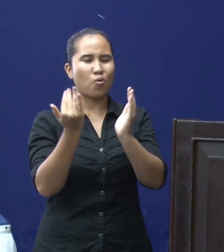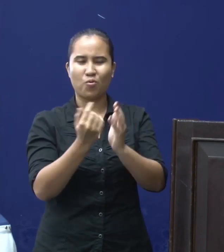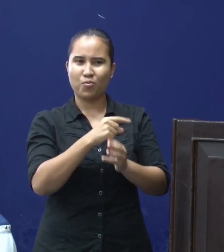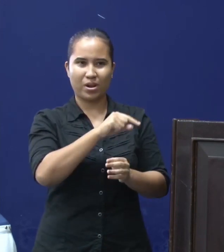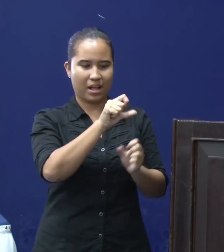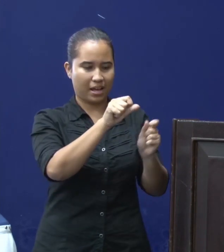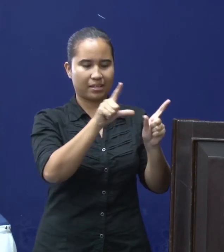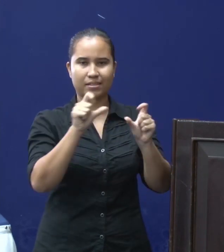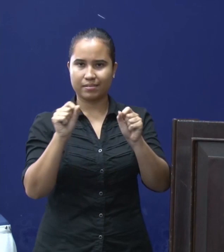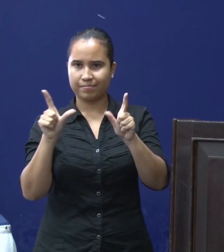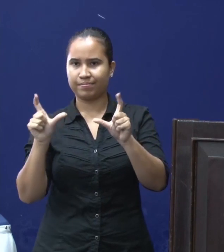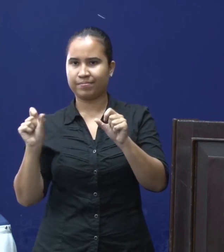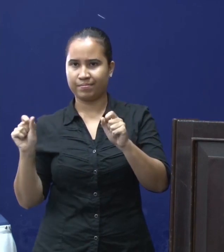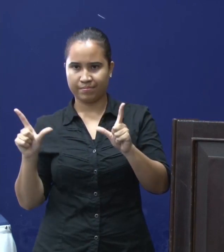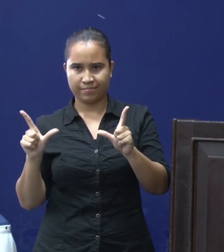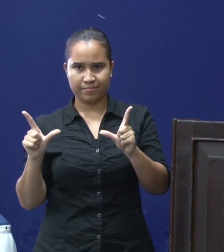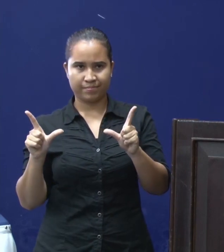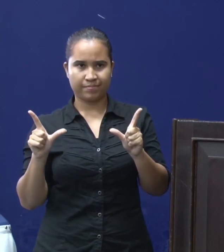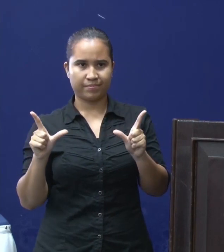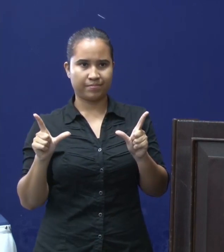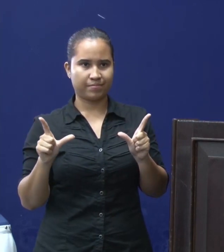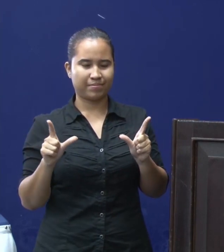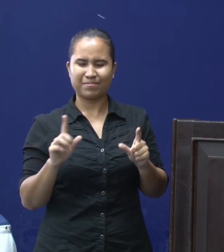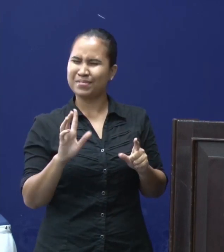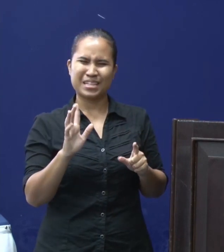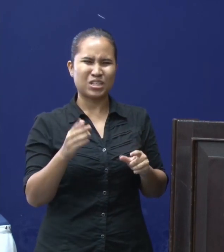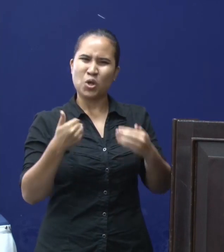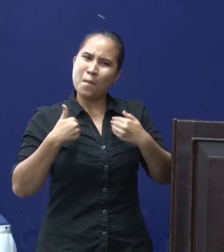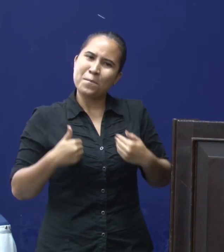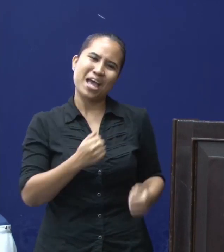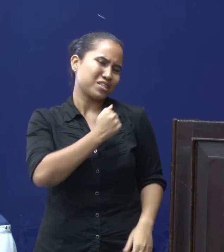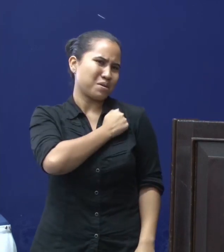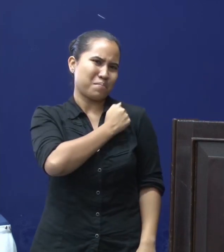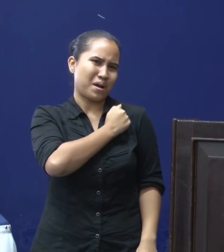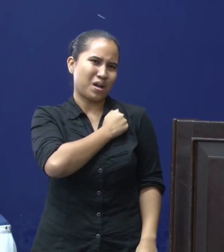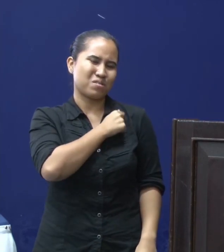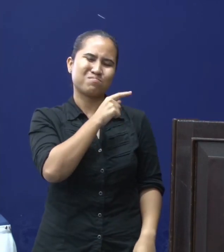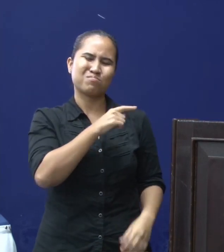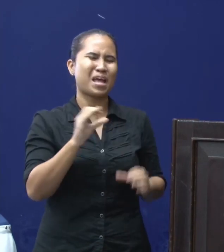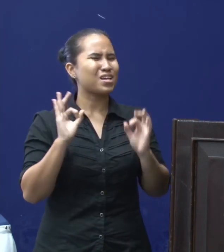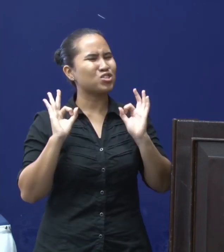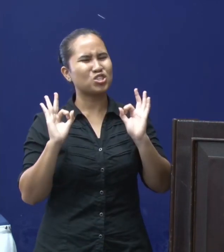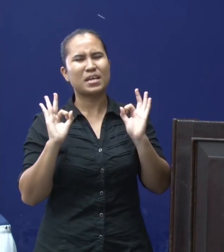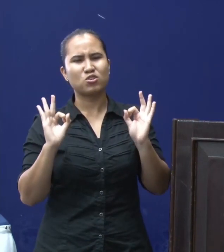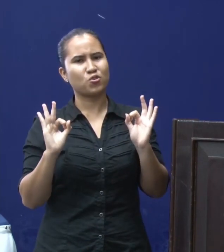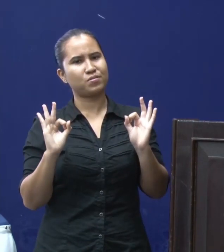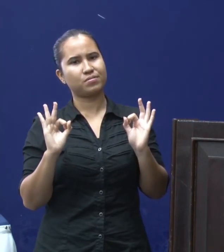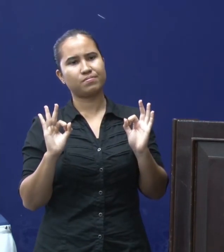En laat maar, het is niet op mensen bang te maken, want we zijn echt serieus bezig.